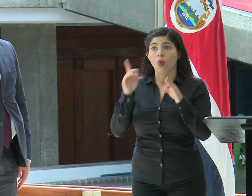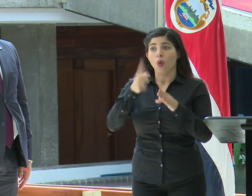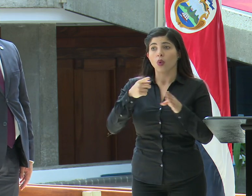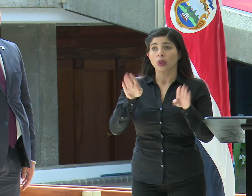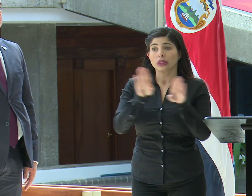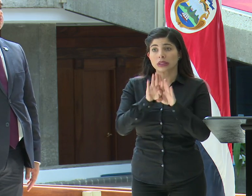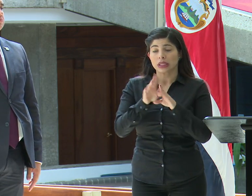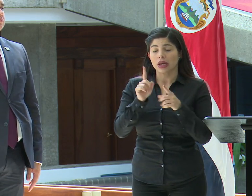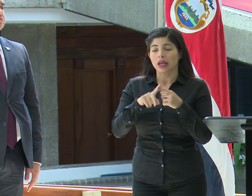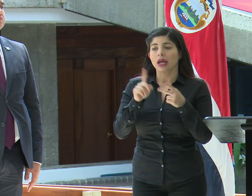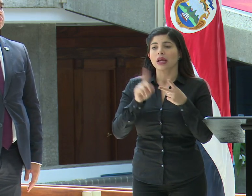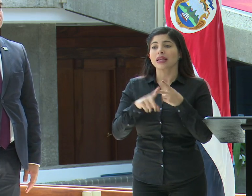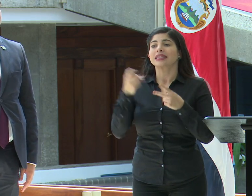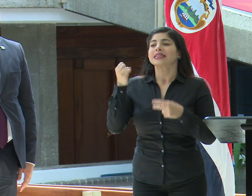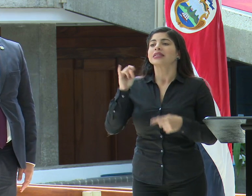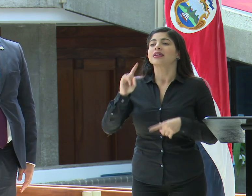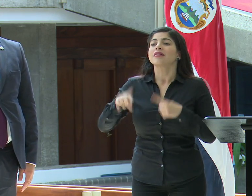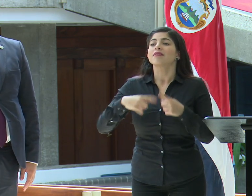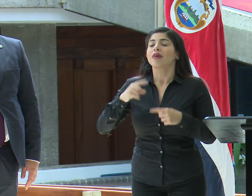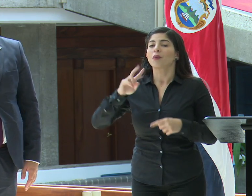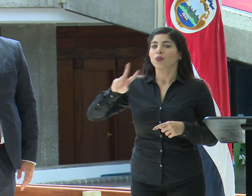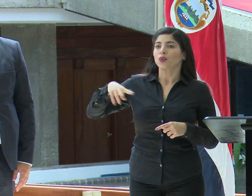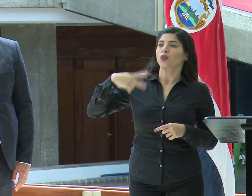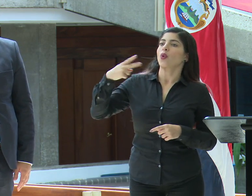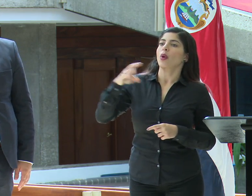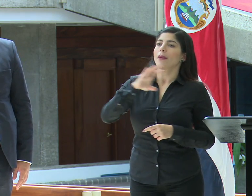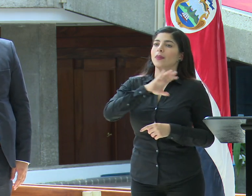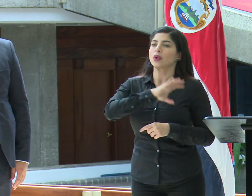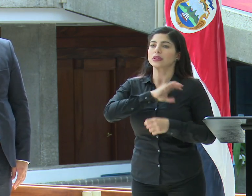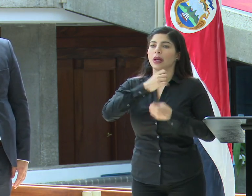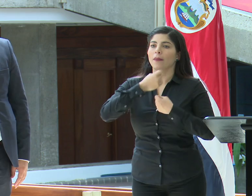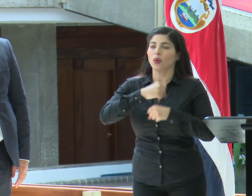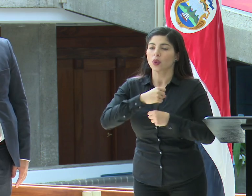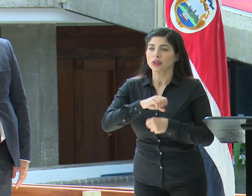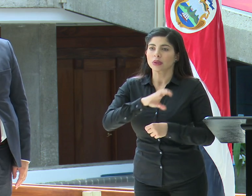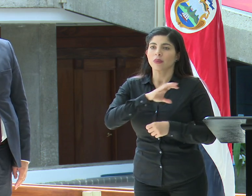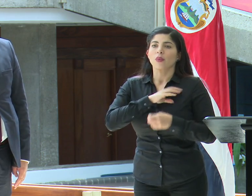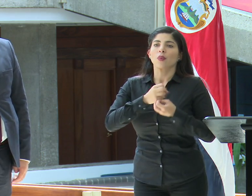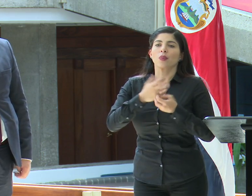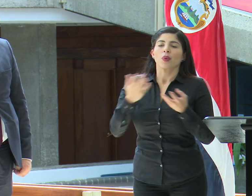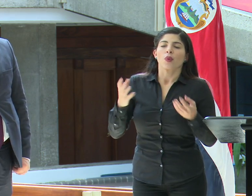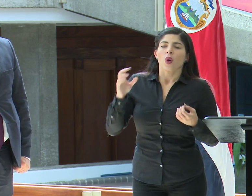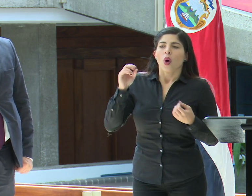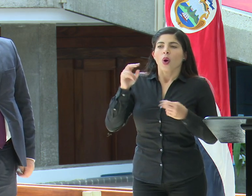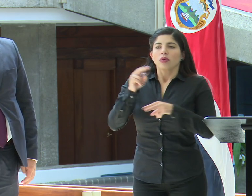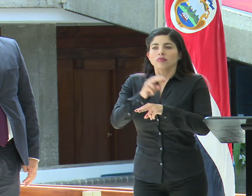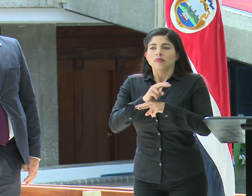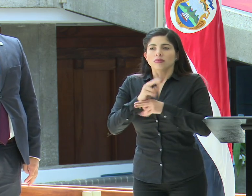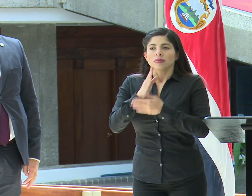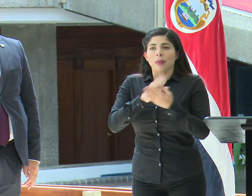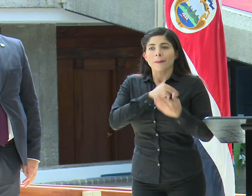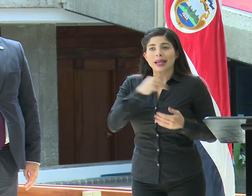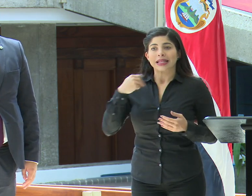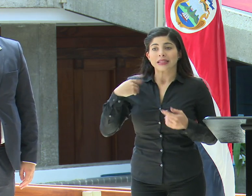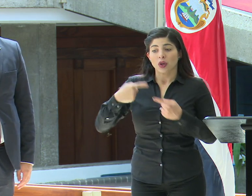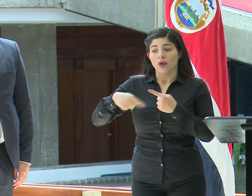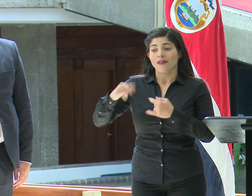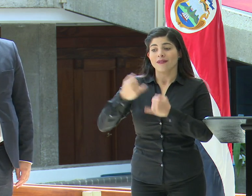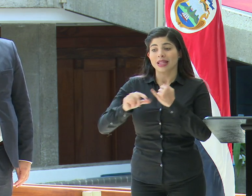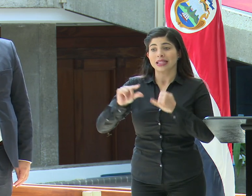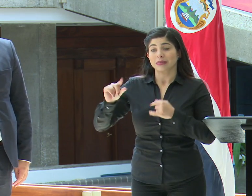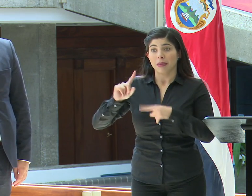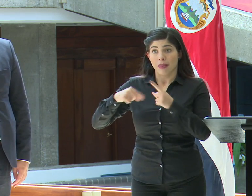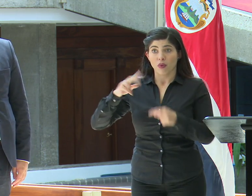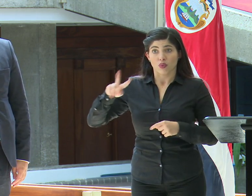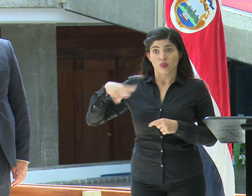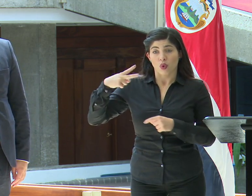reforzar la seguridad de Policía Municipal, Fuerza Pública e inspectores del Ministerio para el fin de semana, en virtud de que